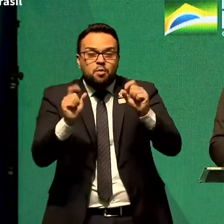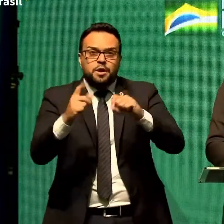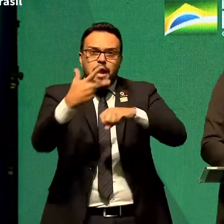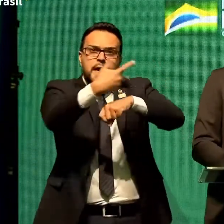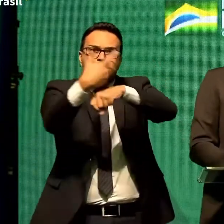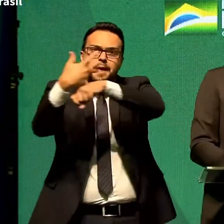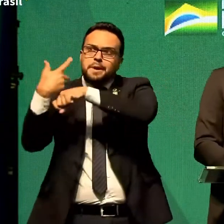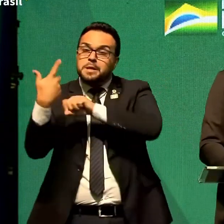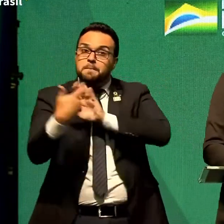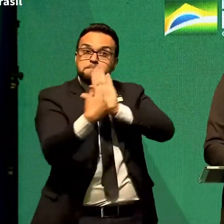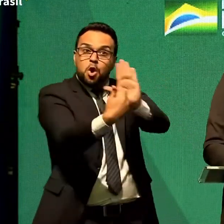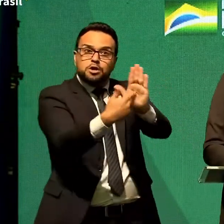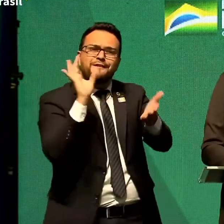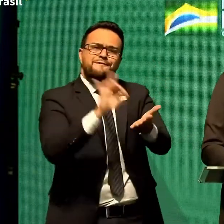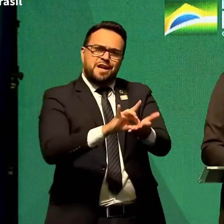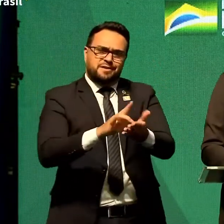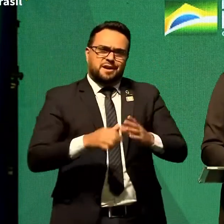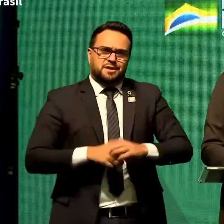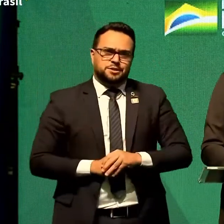divulgue a verdade dos fatos.